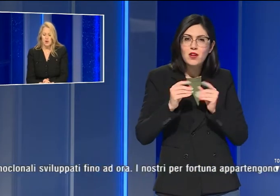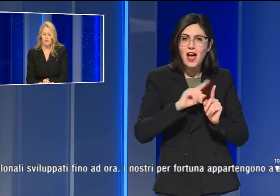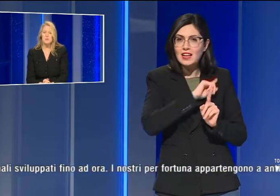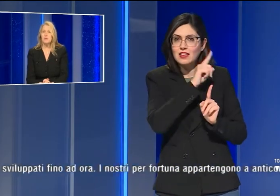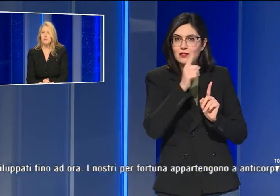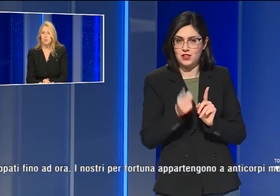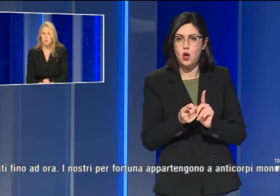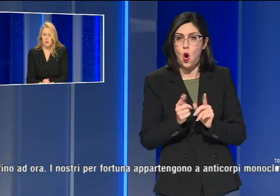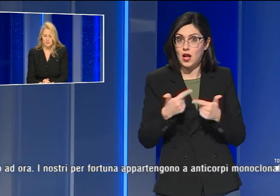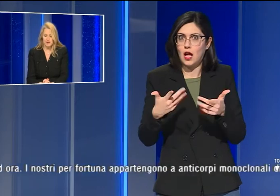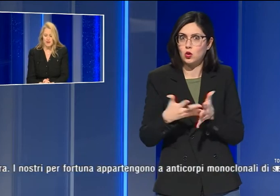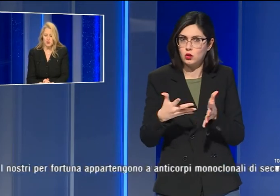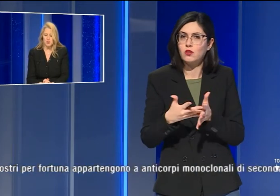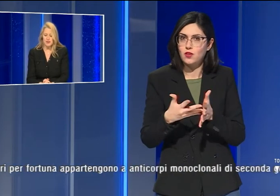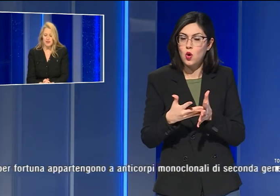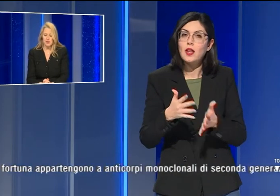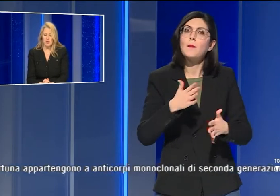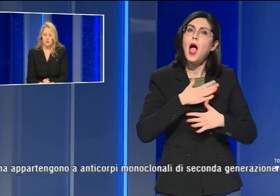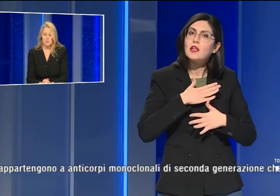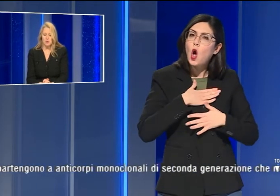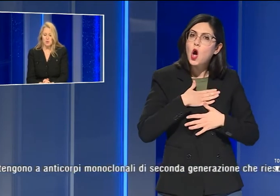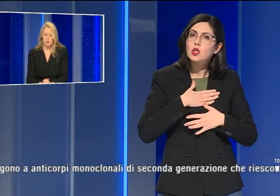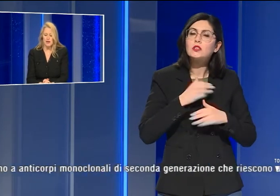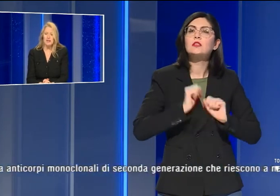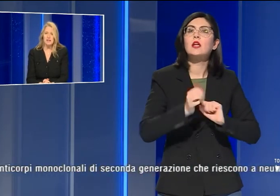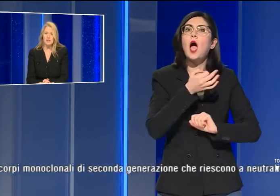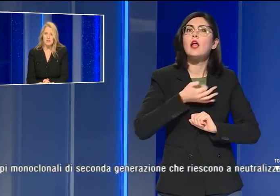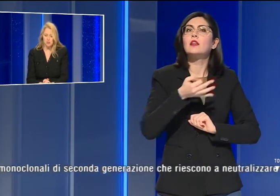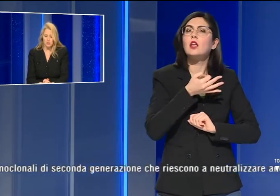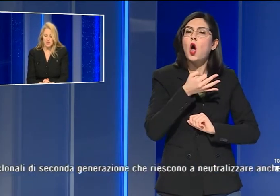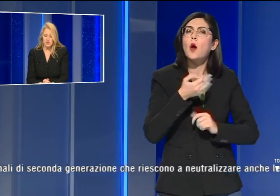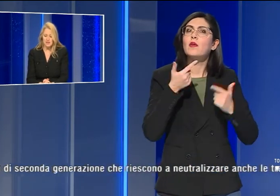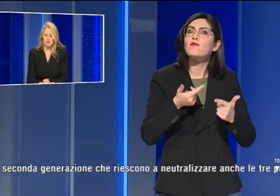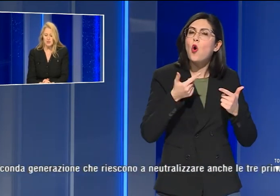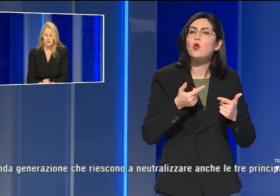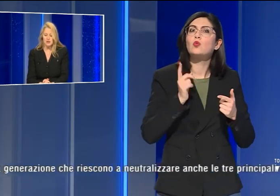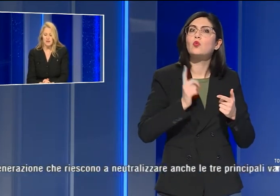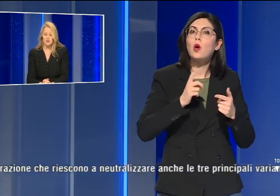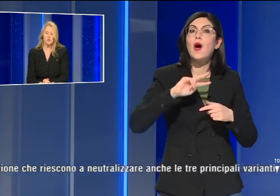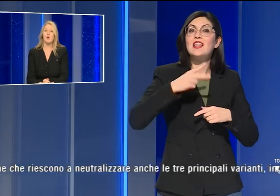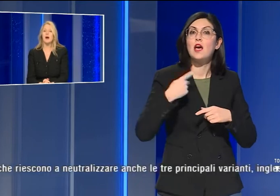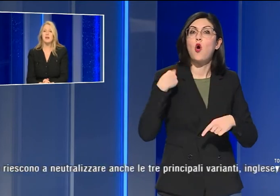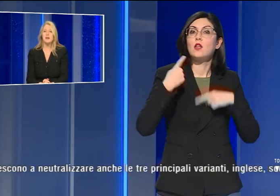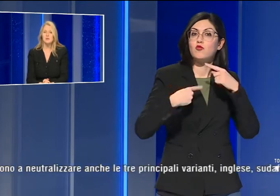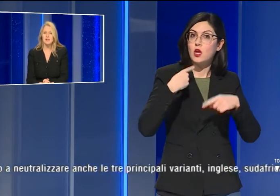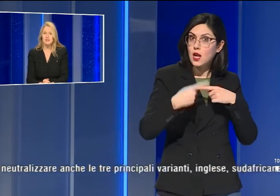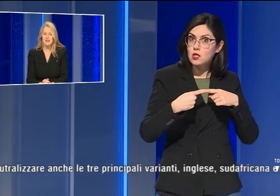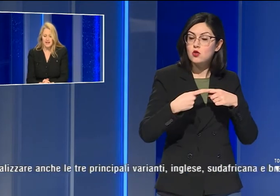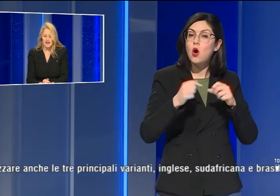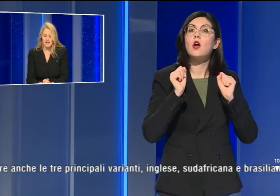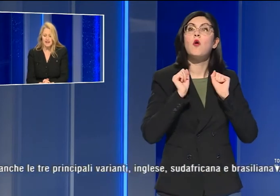I nostri per fortuna appartengono ad anticorpi monoclonali di seconda generazione che riescono a